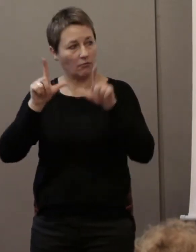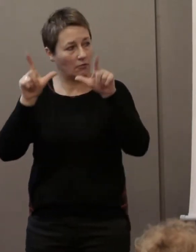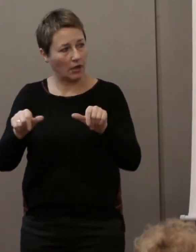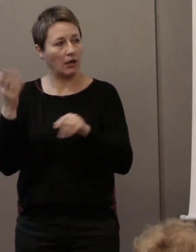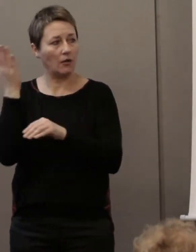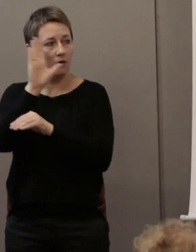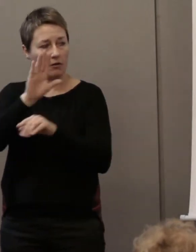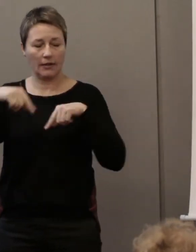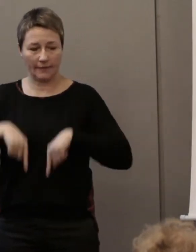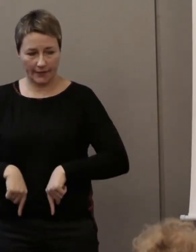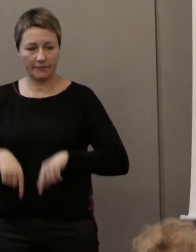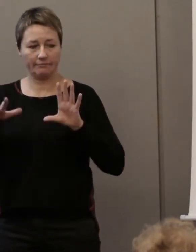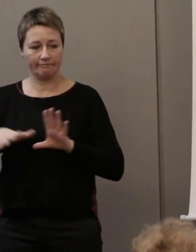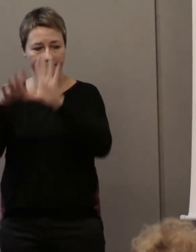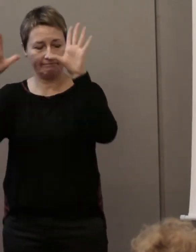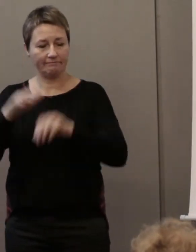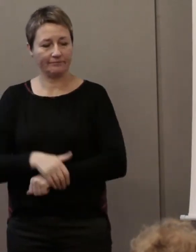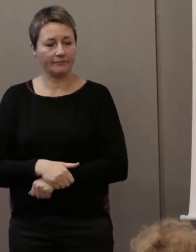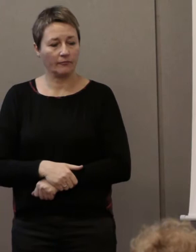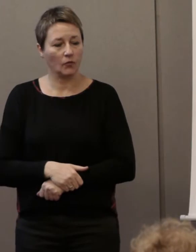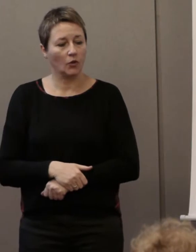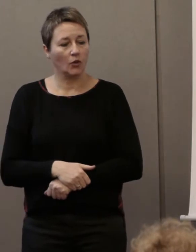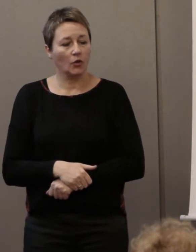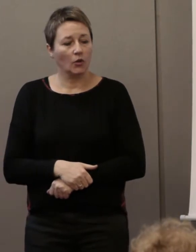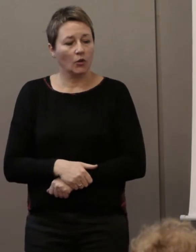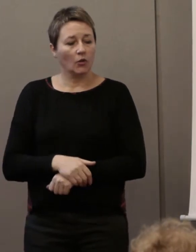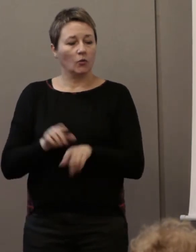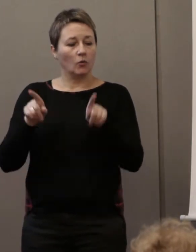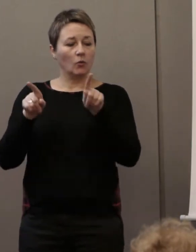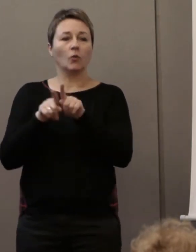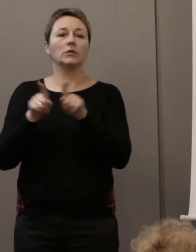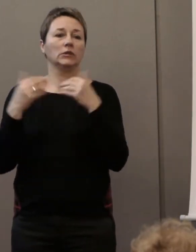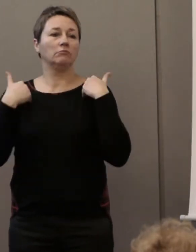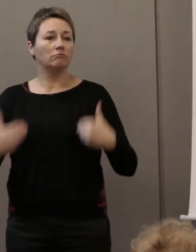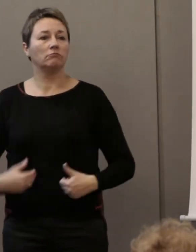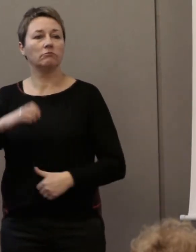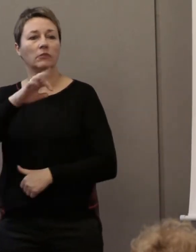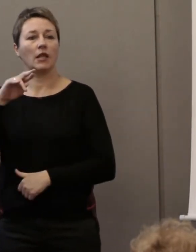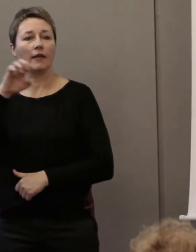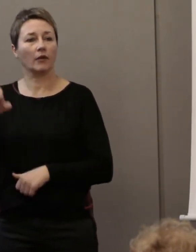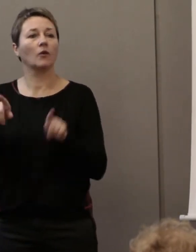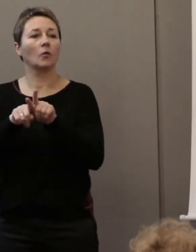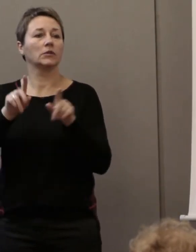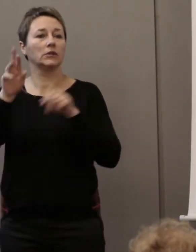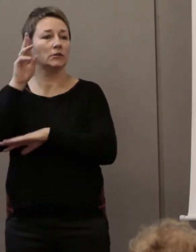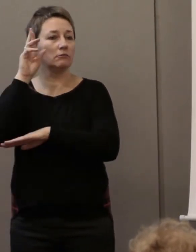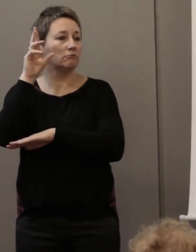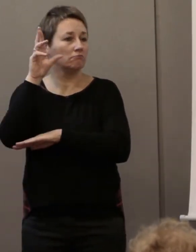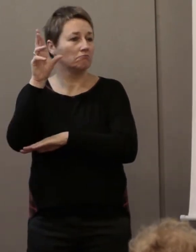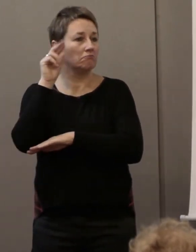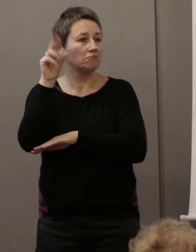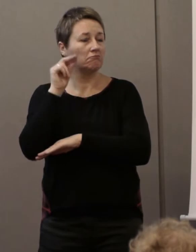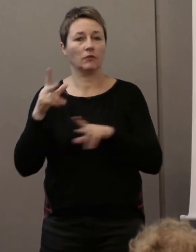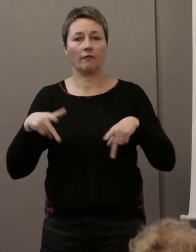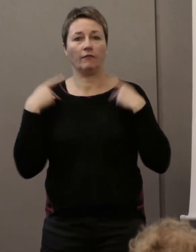l'État. Et des représentants de la presse, la Revue Etre et la Radio Vivre FM. Donc, vous voyez, nous